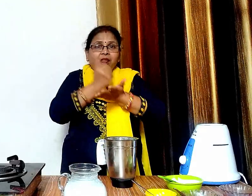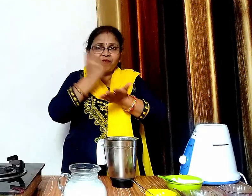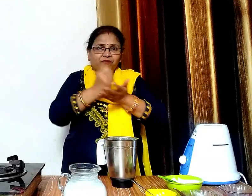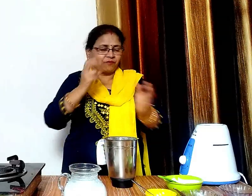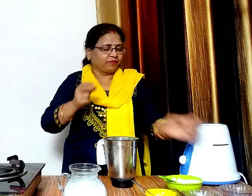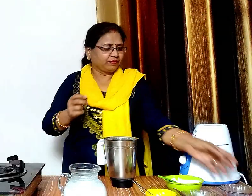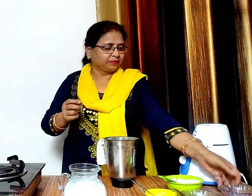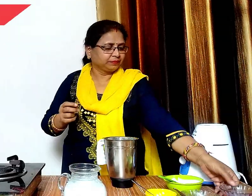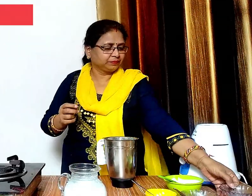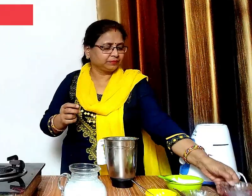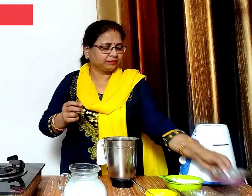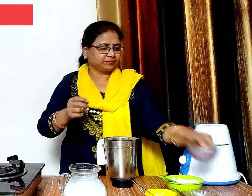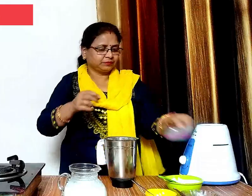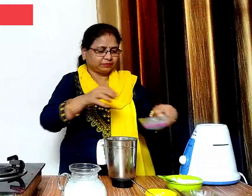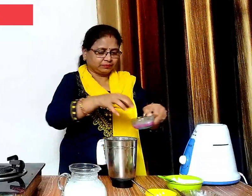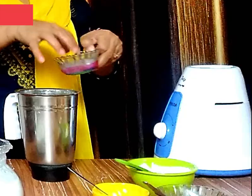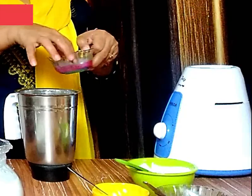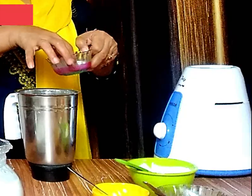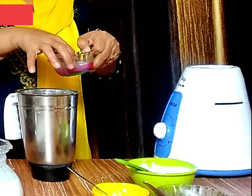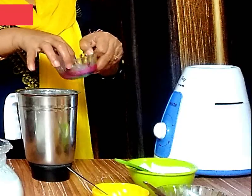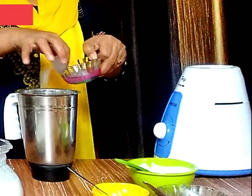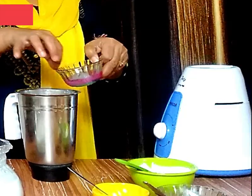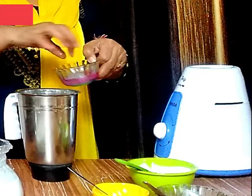और कुछ बरफ के टुक्रे डालकर सभी को अच्छे से पीस लेंगे